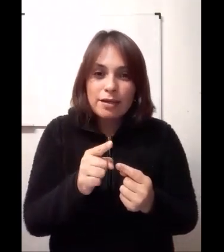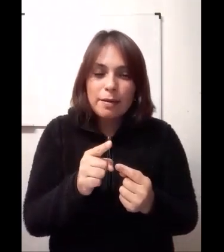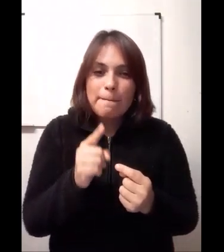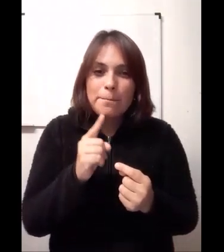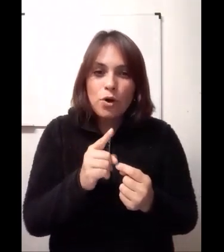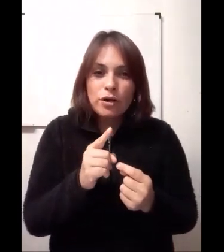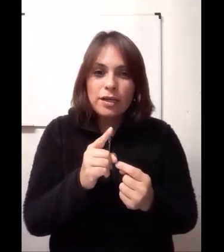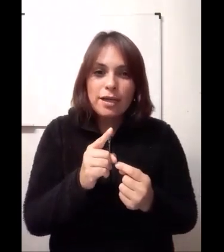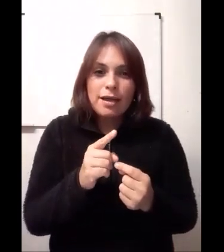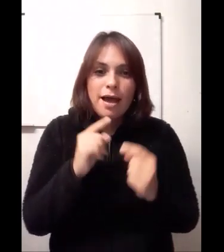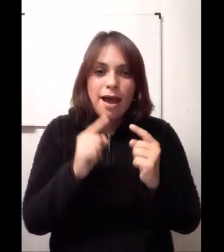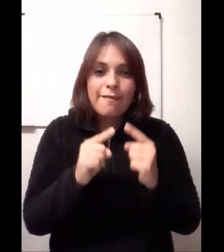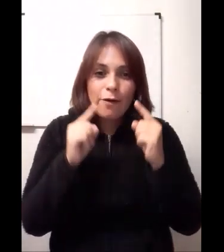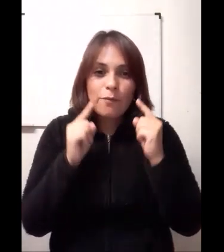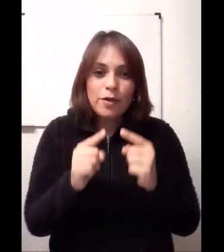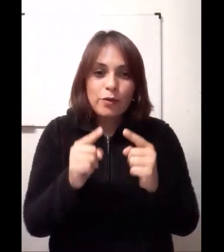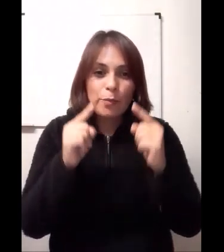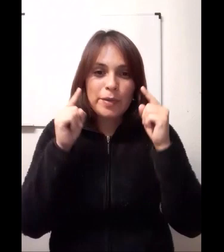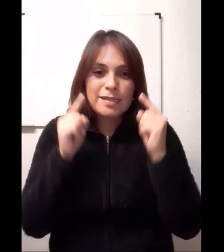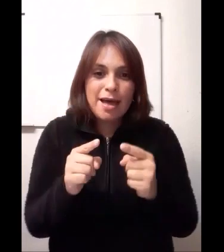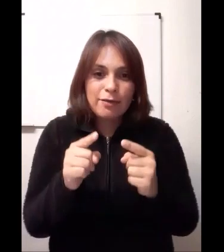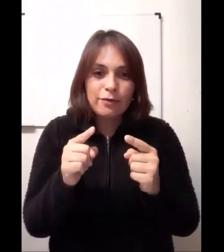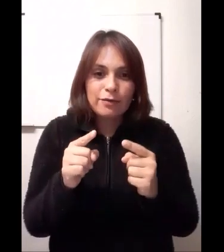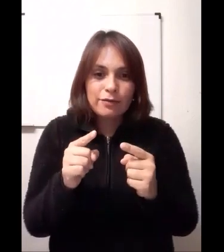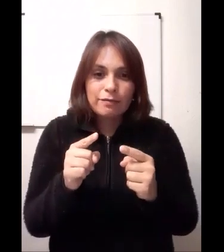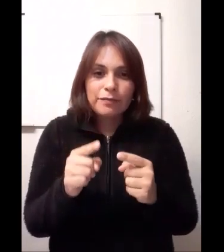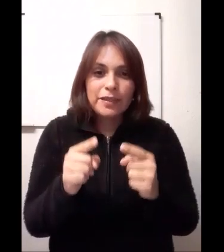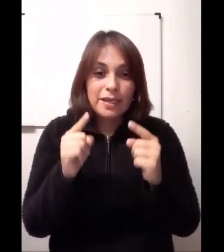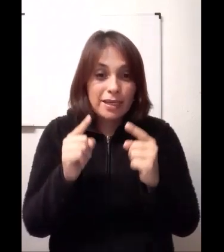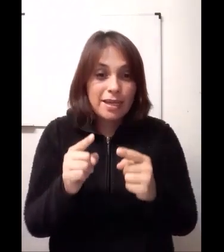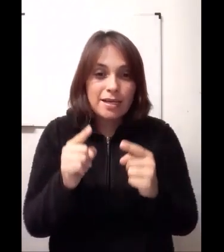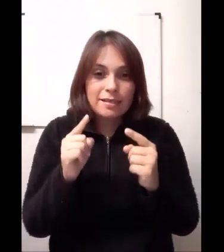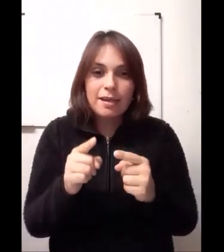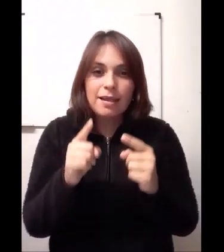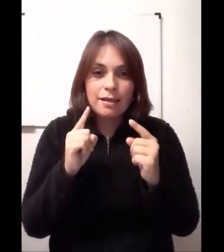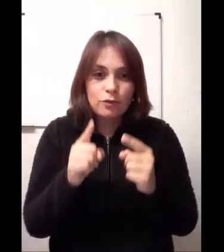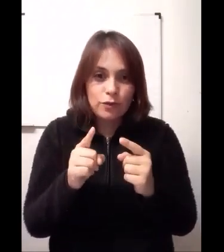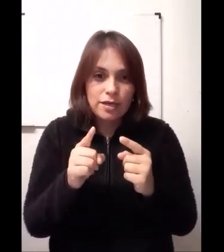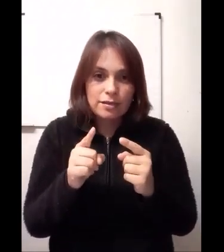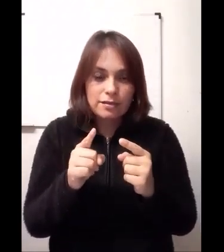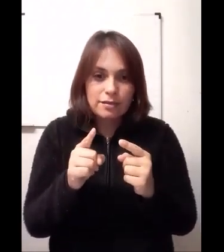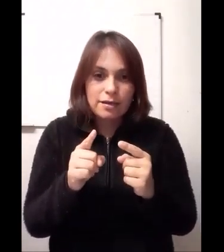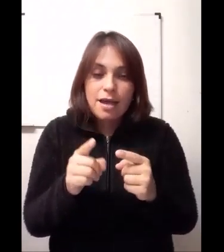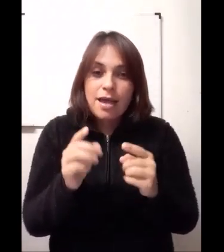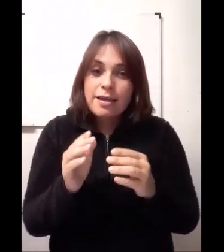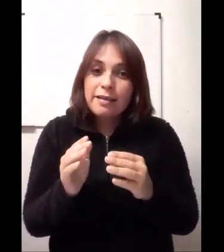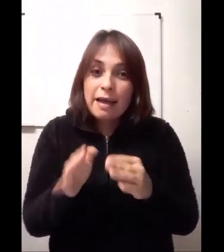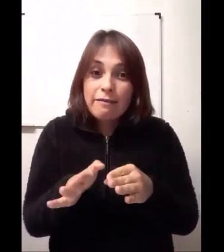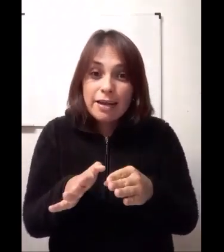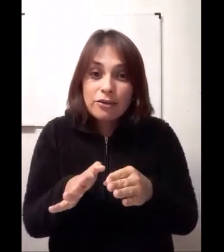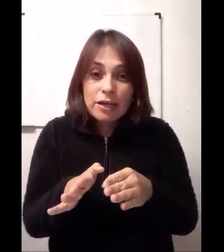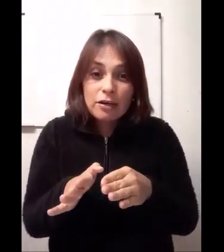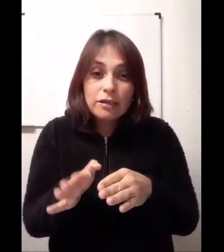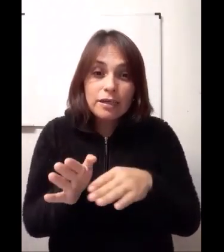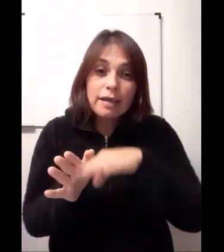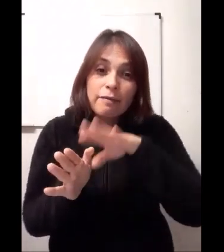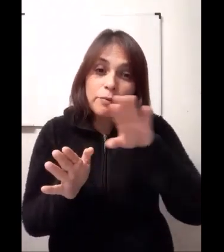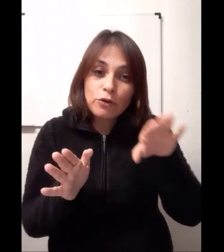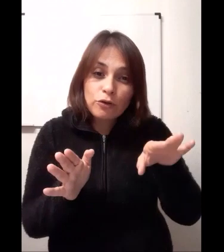porque anda un virus pesado que quiere hacer de las suyas. Y estaba, y estaba por otro